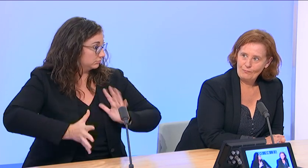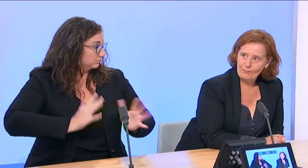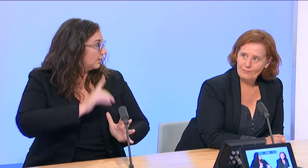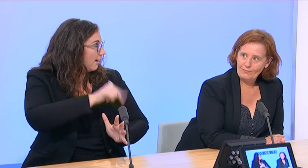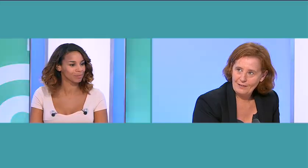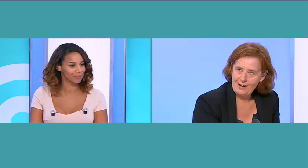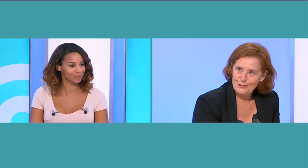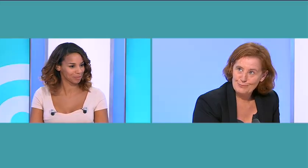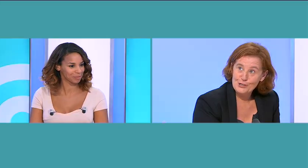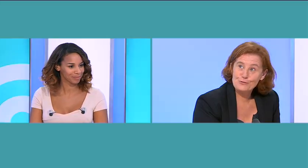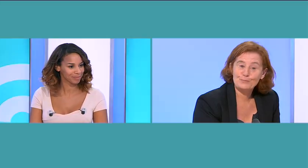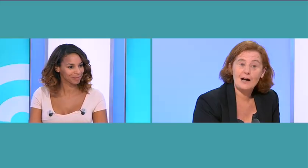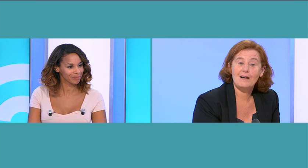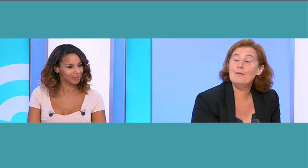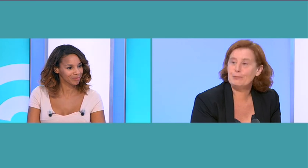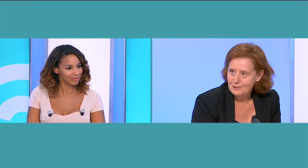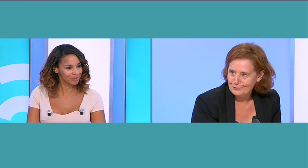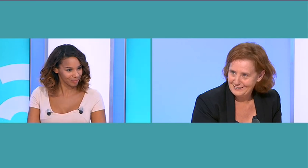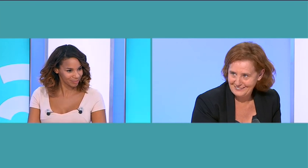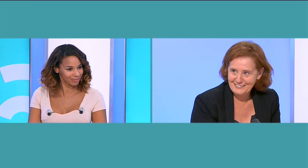? Comment ? Alors, moi, je parle un peu la langue des signes.